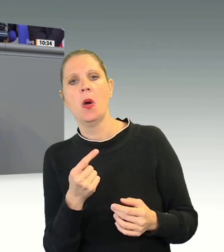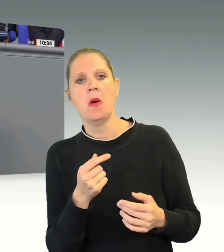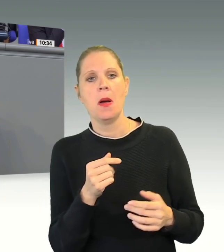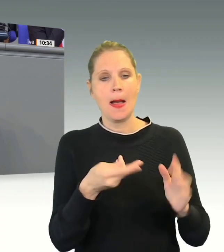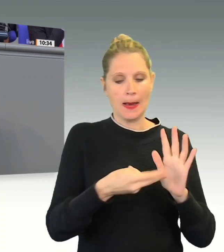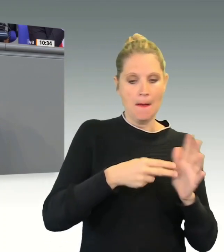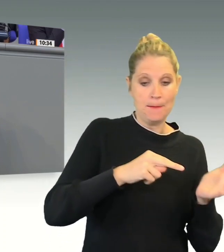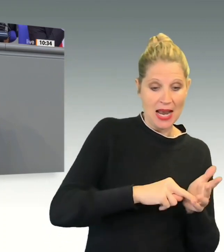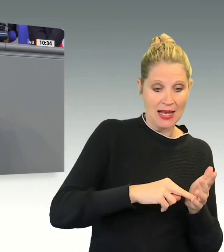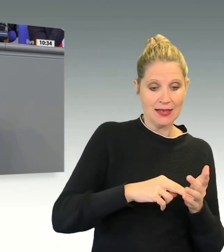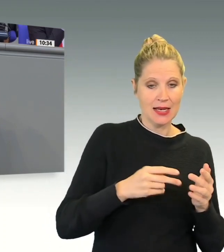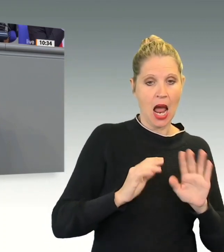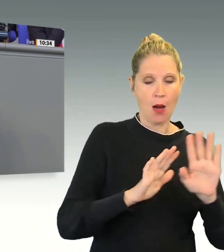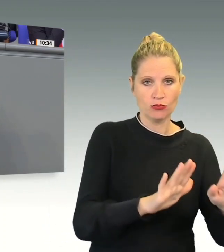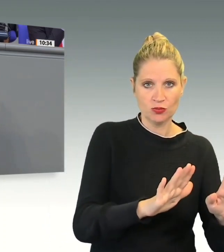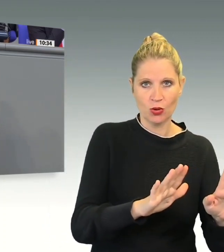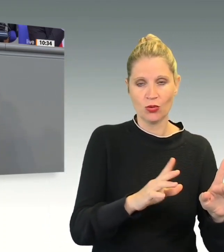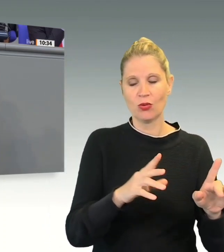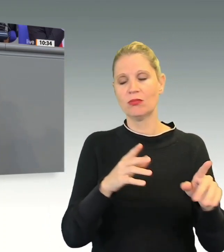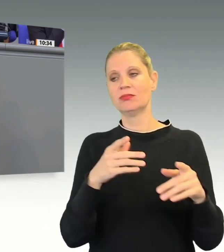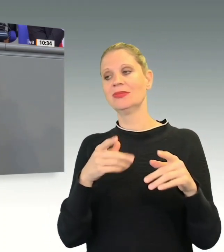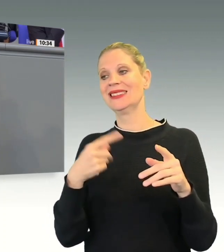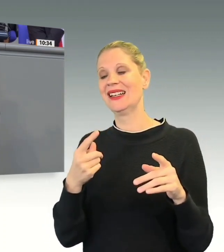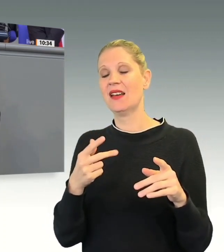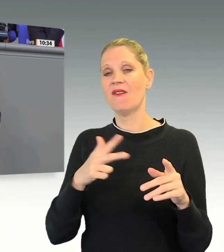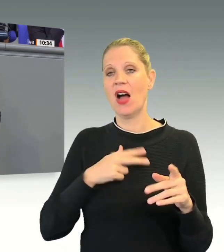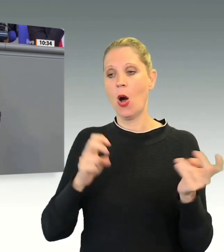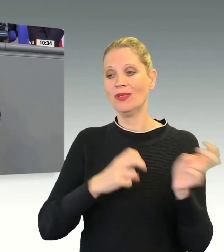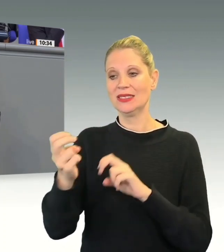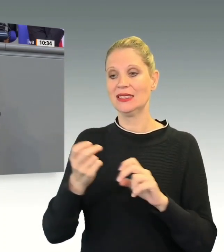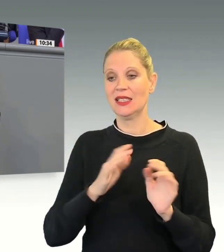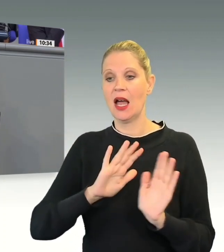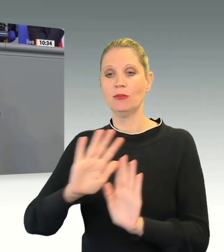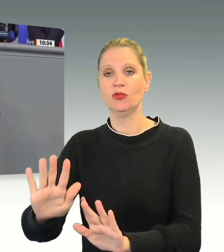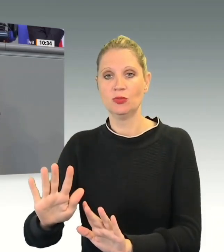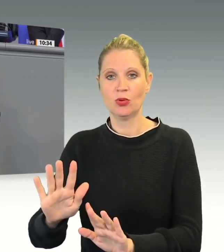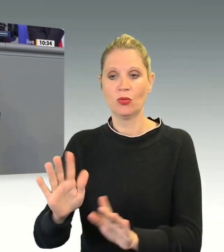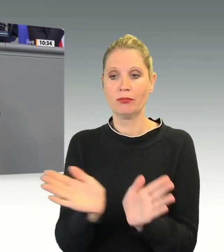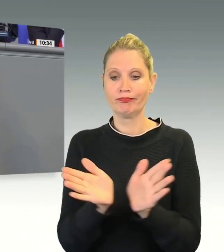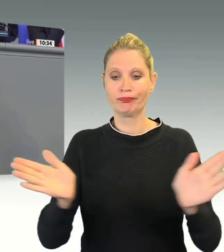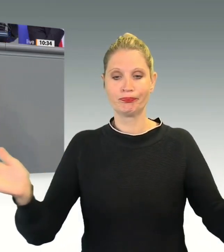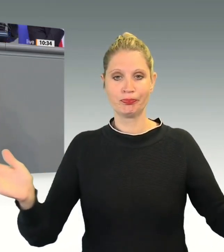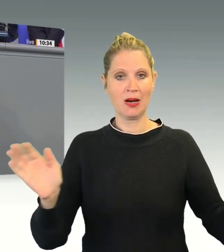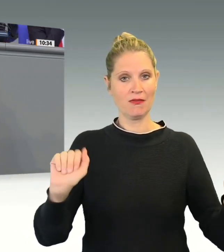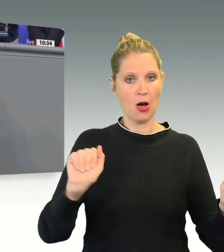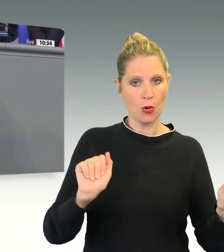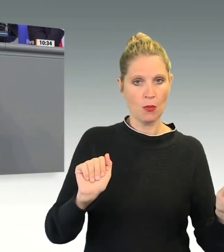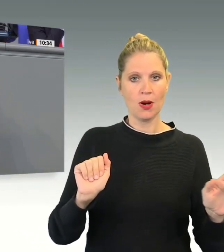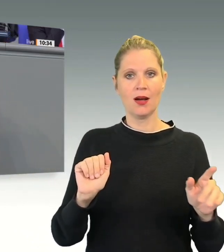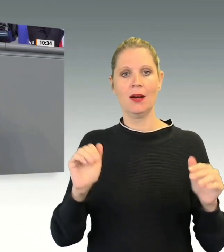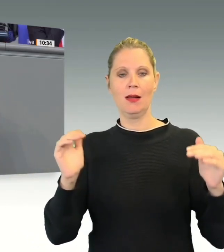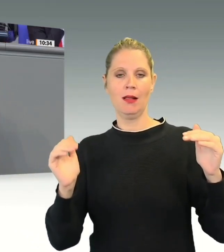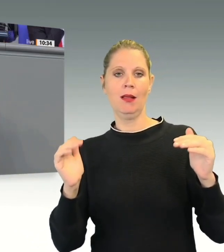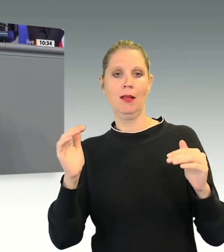geplanten und vollzogenen Rückführungen war auch im Jahr 2021, dass zur Abschiebung vorgesehene Personen der